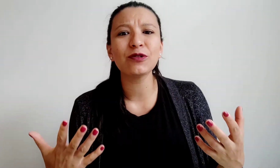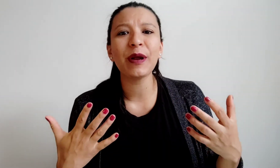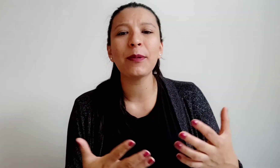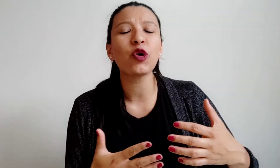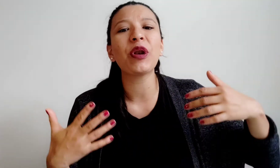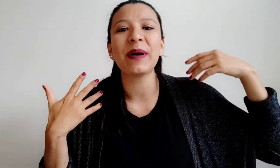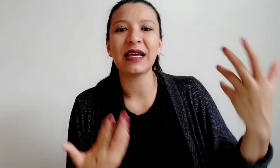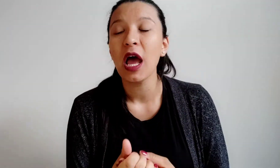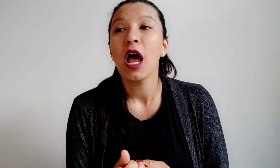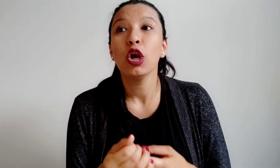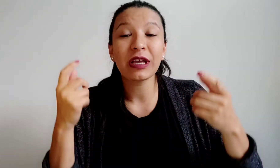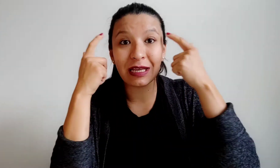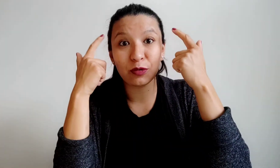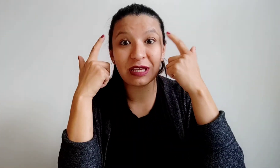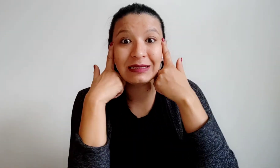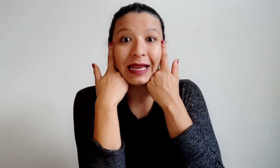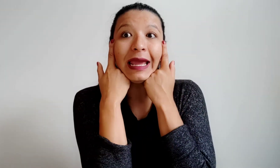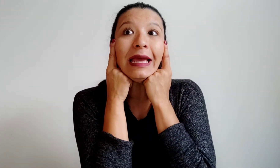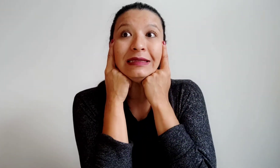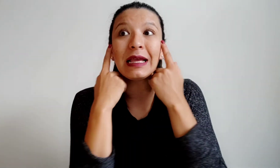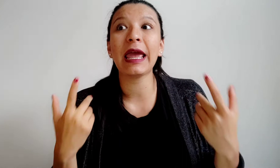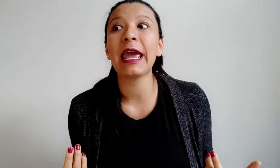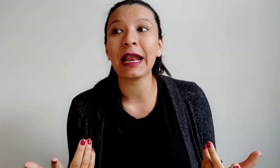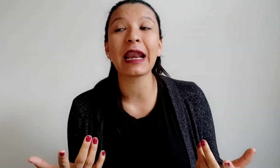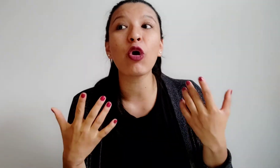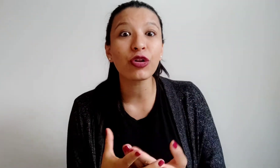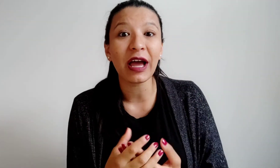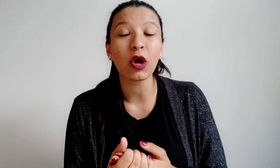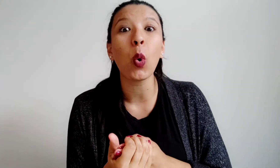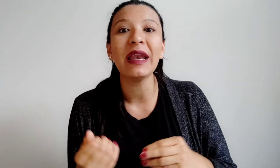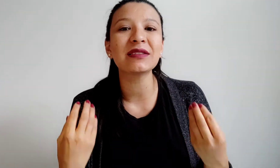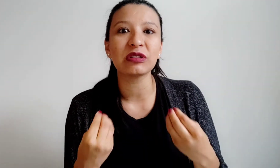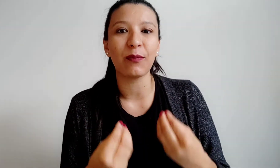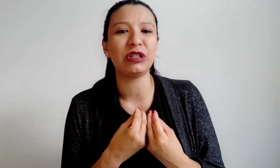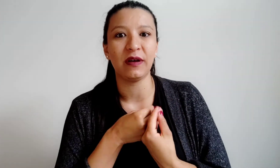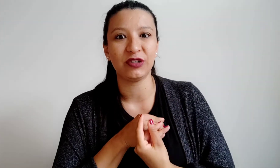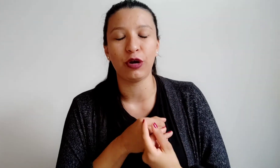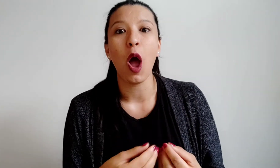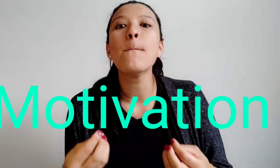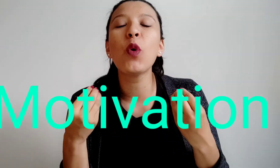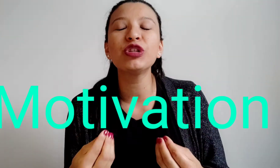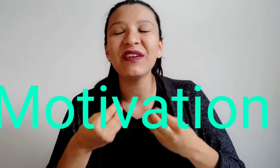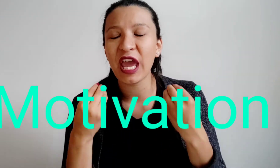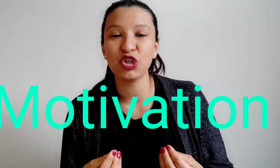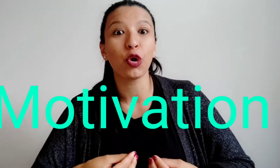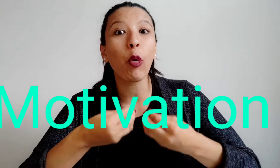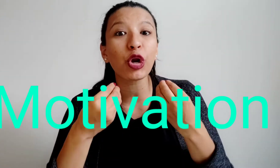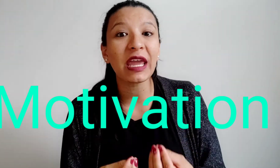para sobrepasar eso? Lo que tenemos que hacer es recordar cuál es nuestra motivación, motivation, ¿por qué